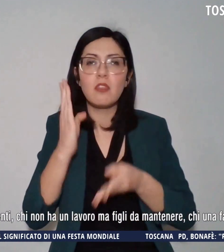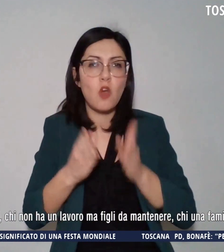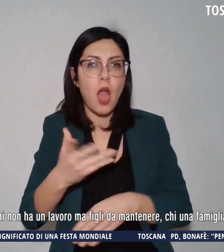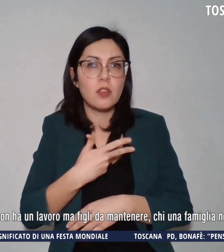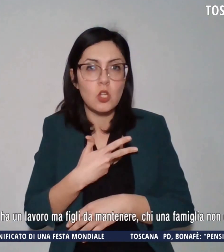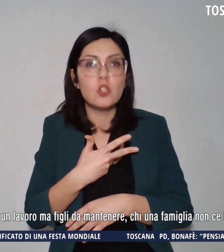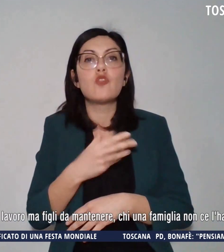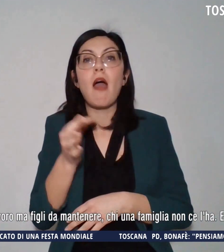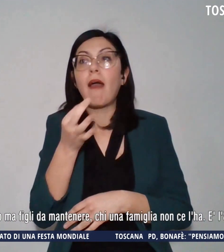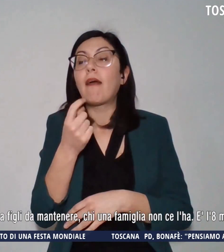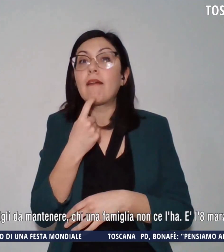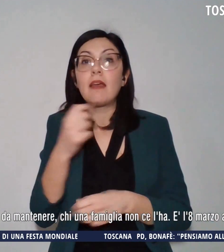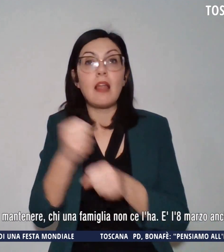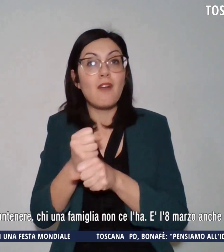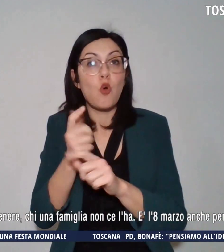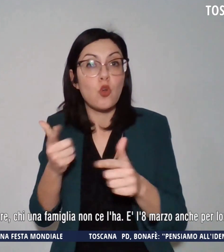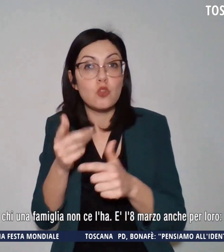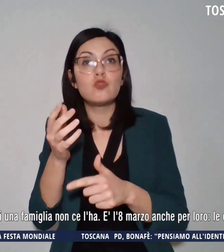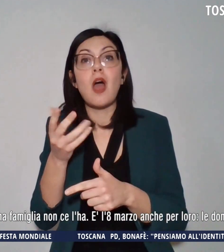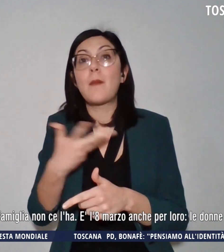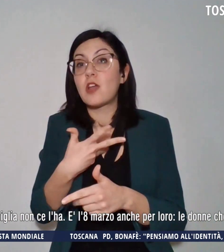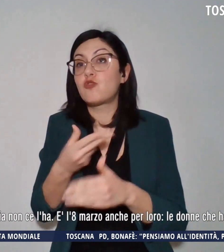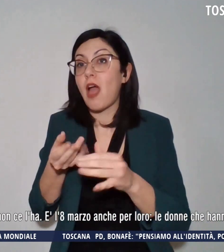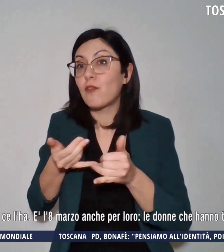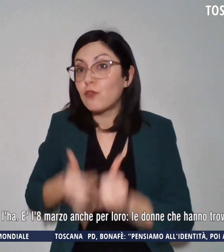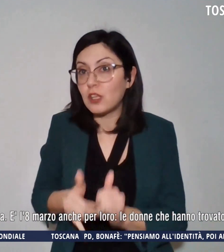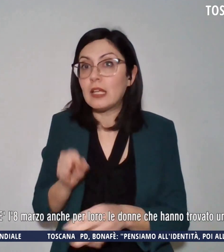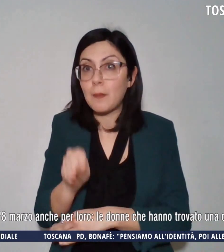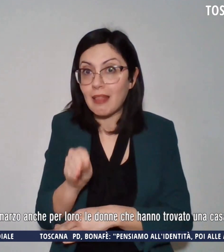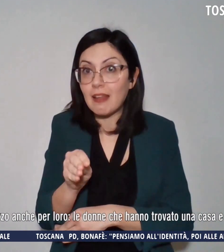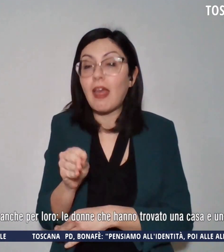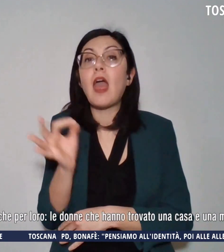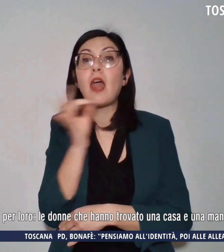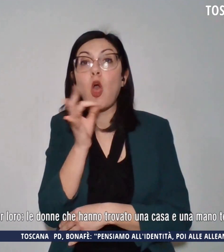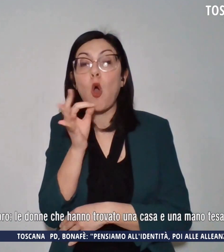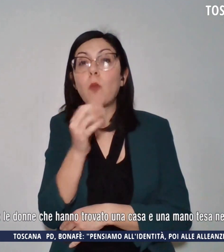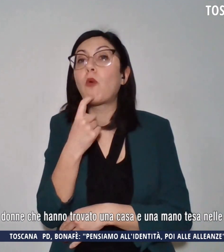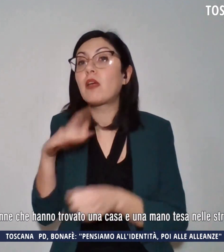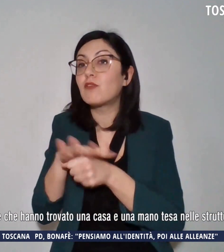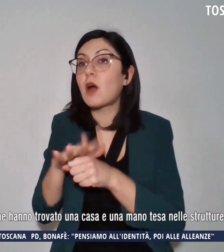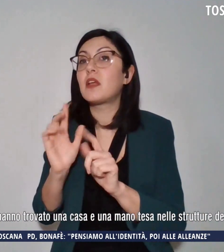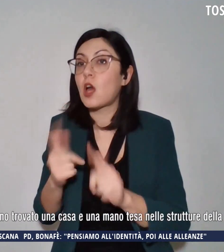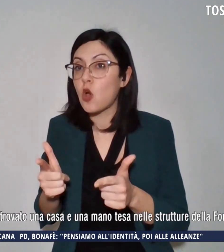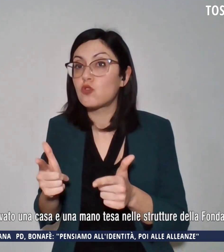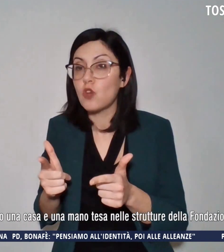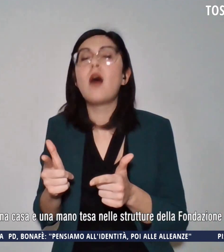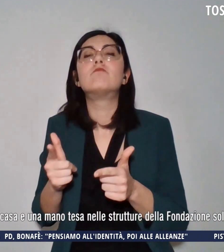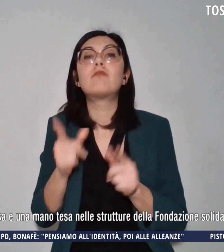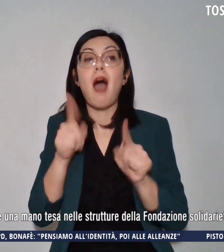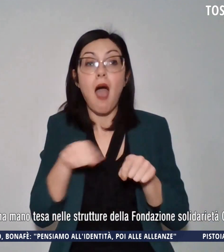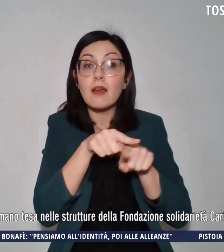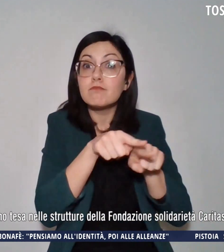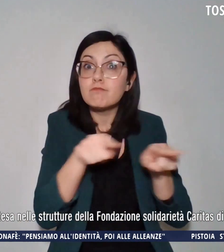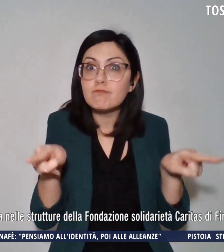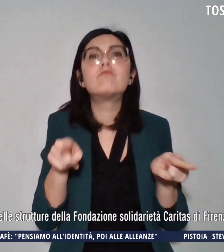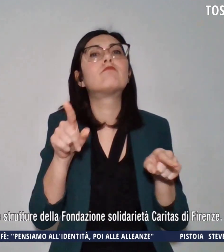da mantenere, c'è chi una famiglia non ce l'ha. Ma è l'8 marzo anche per loro, le donne